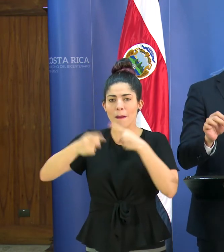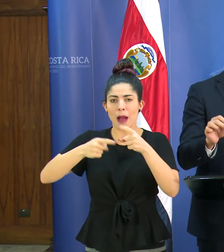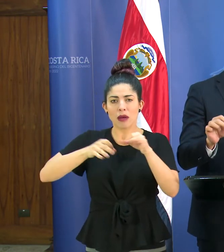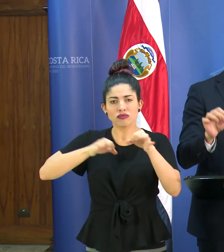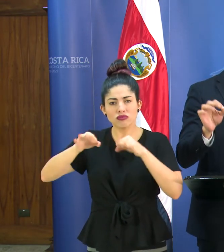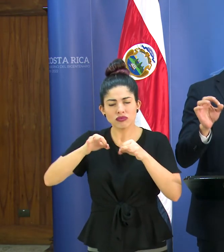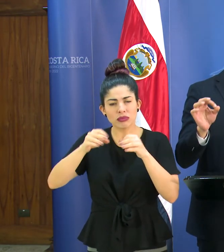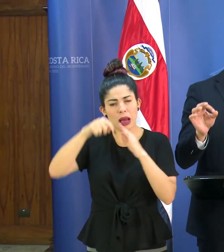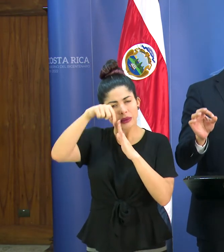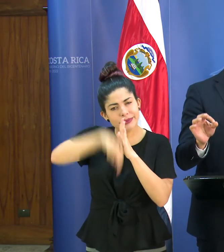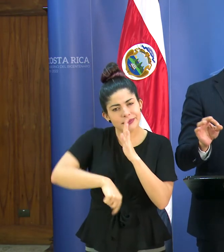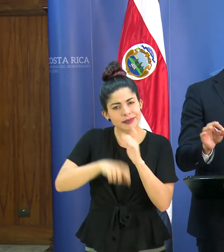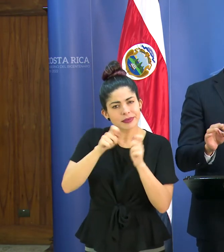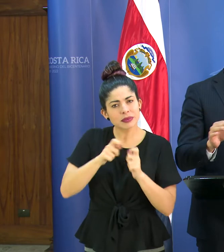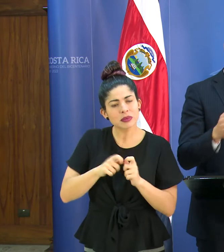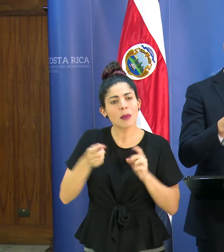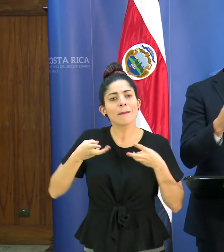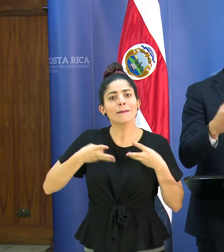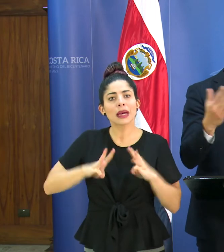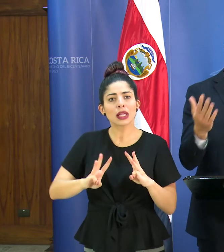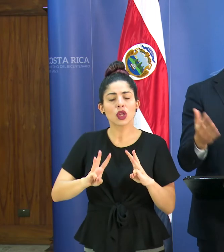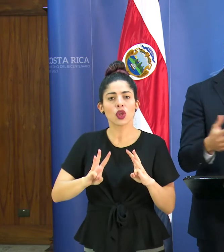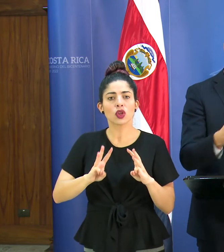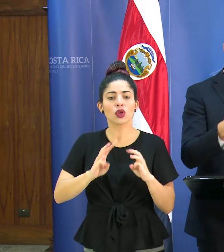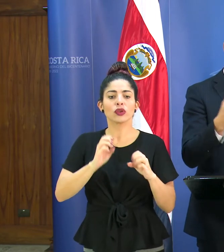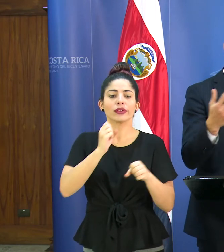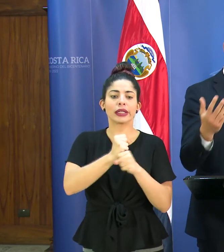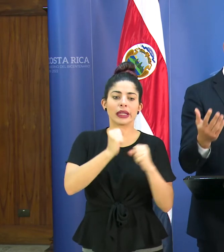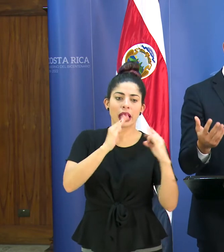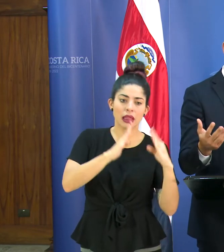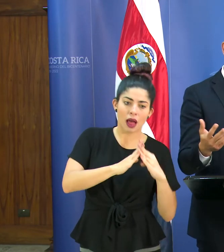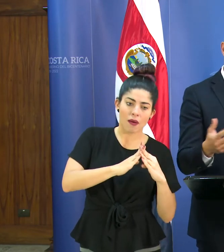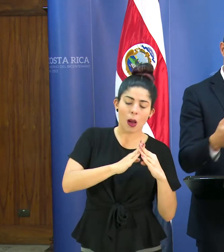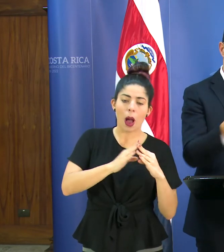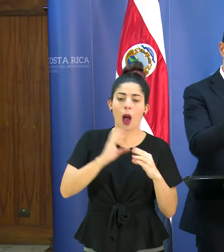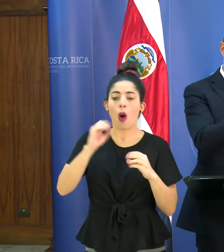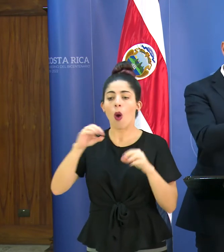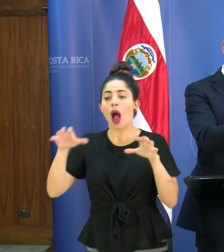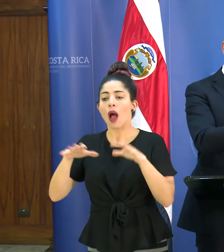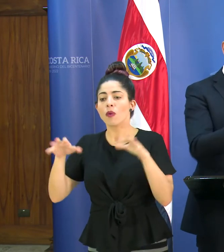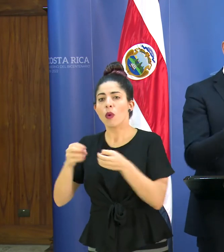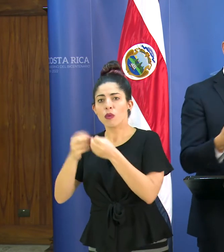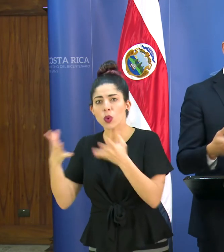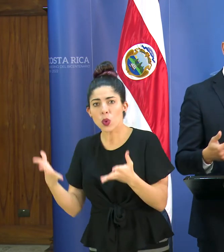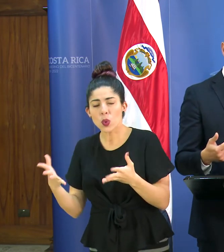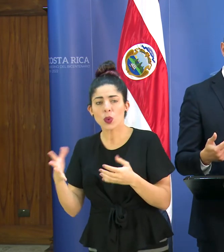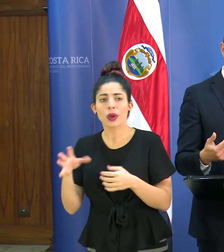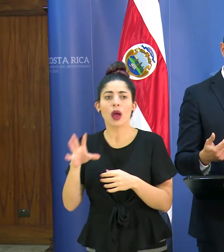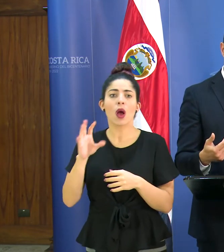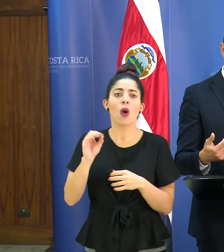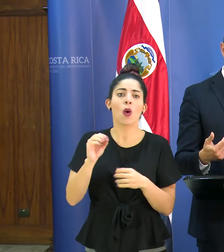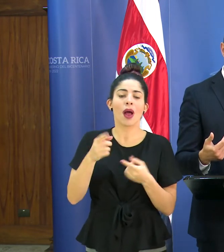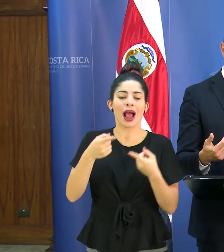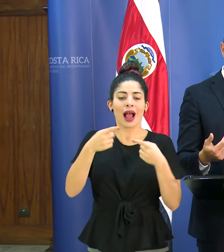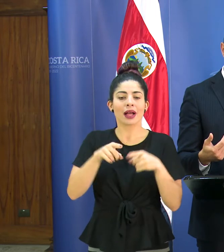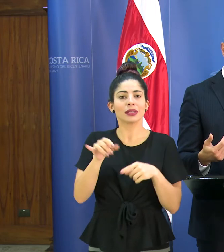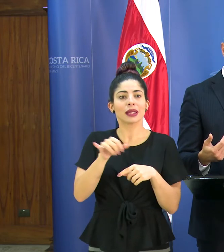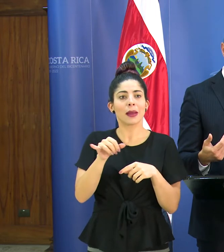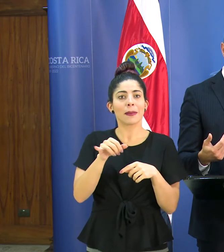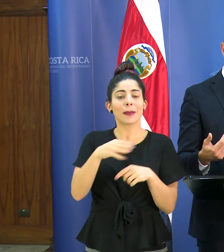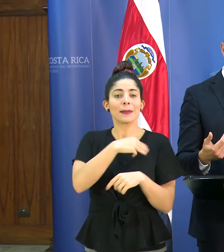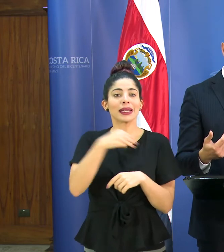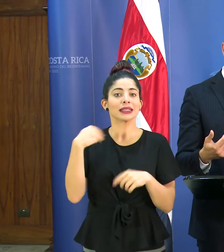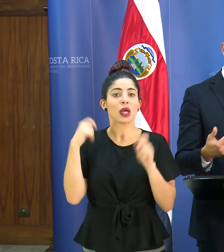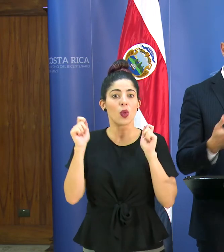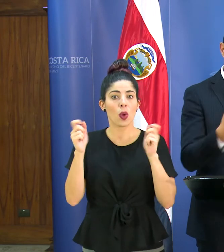en detalle las medidas de teletrabajo, de concentraciones masivas, del caso también del